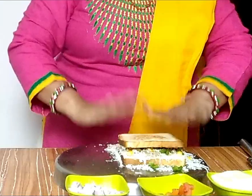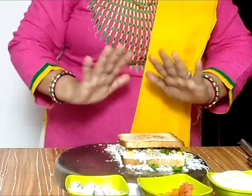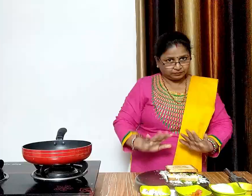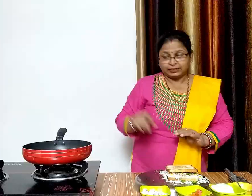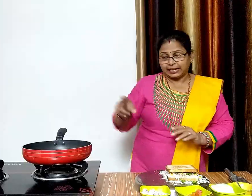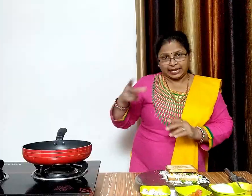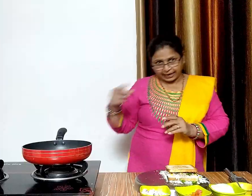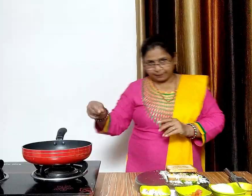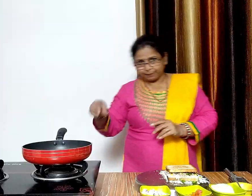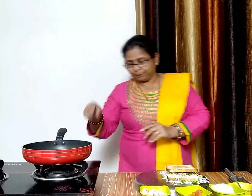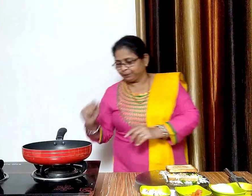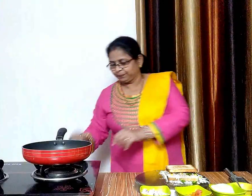अब पैन को गरम करेंगे